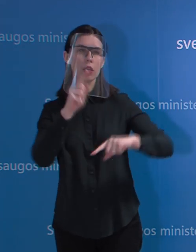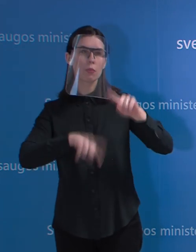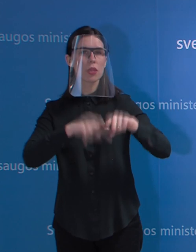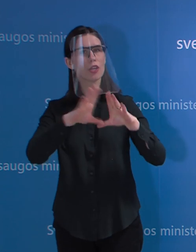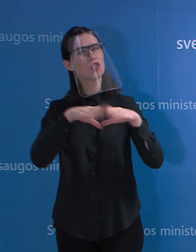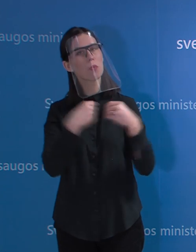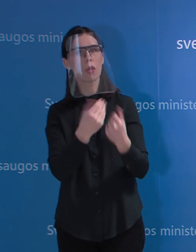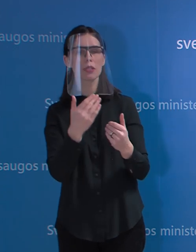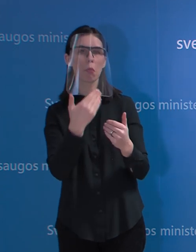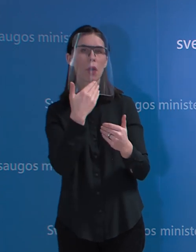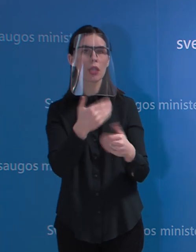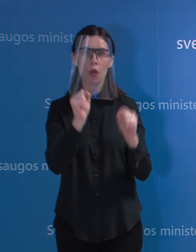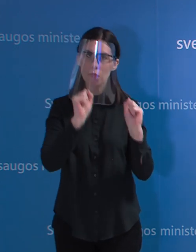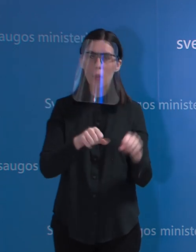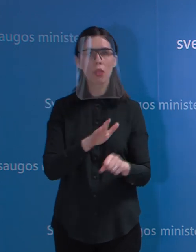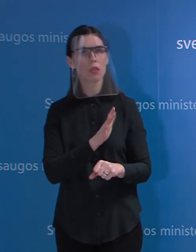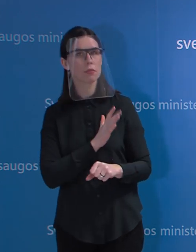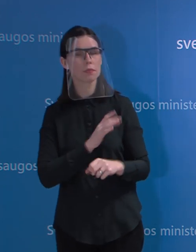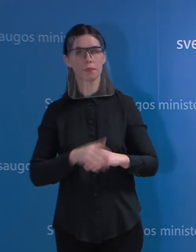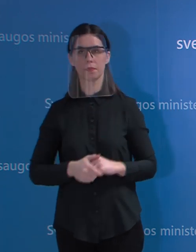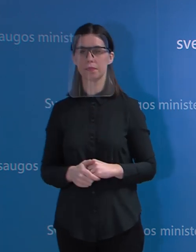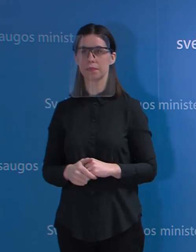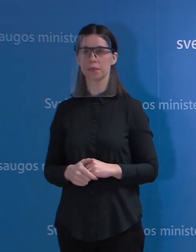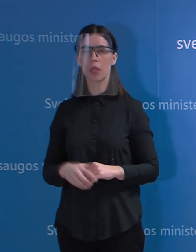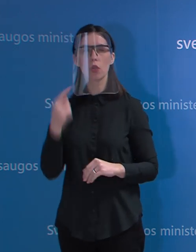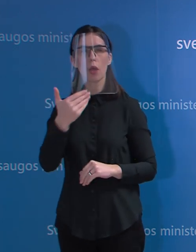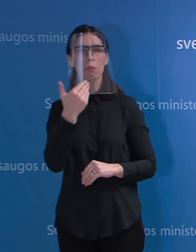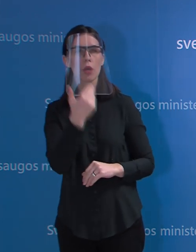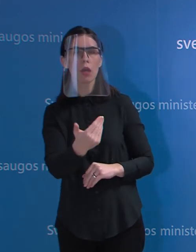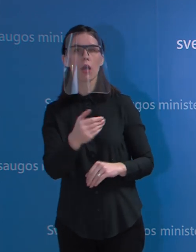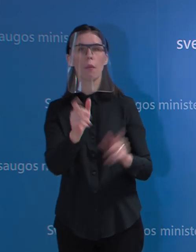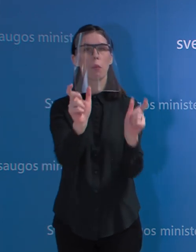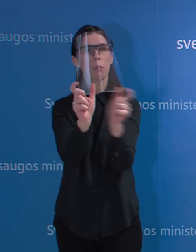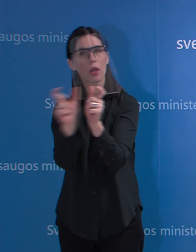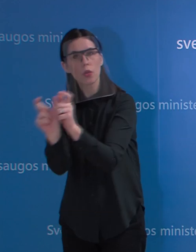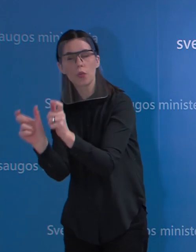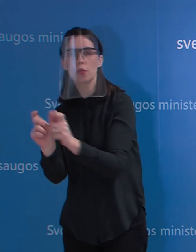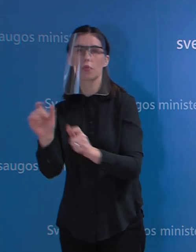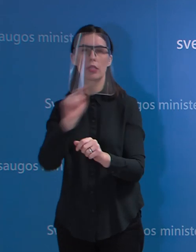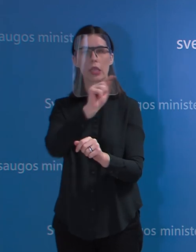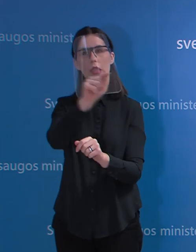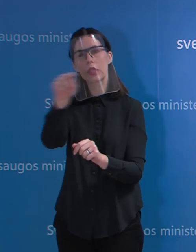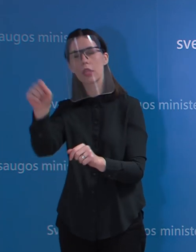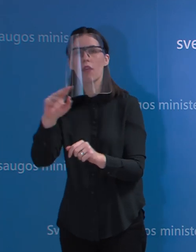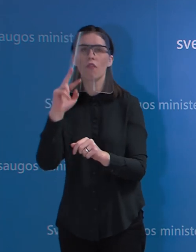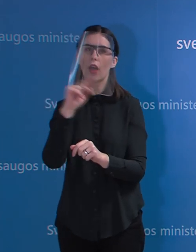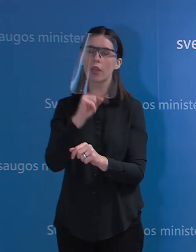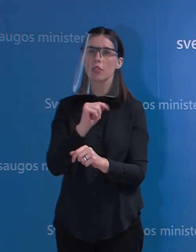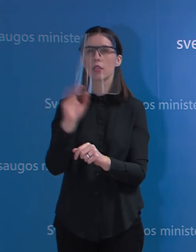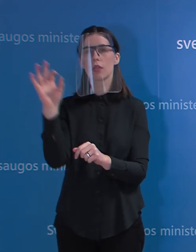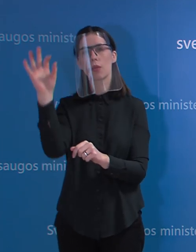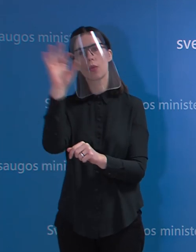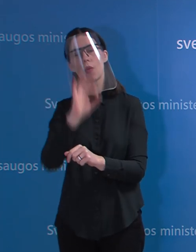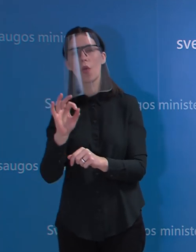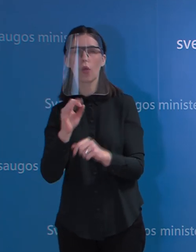Kokias rekomendacijas taikysite parduotuviams dėl kaukių ir dezinfekcinio skyščio pardavimu? Ar nesilaikantiems